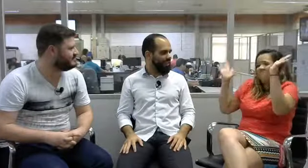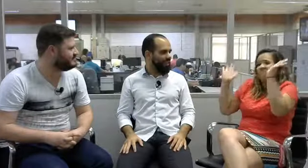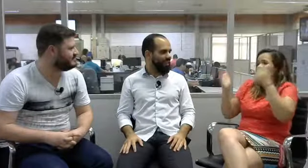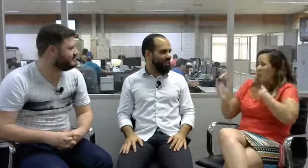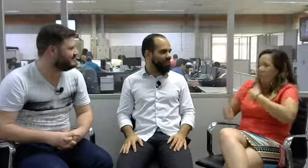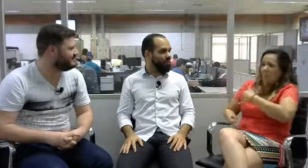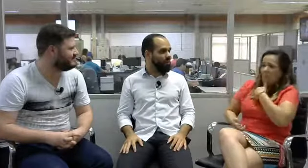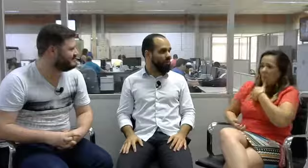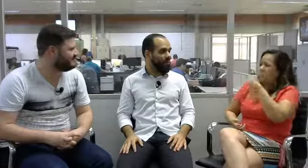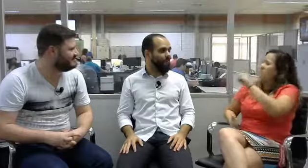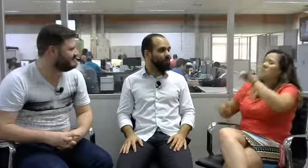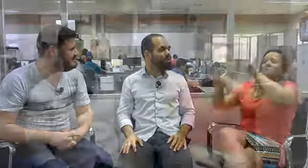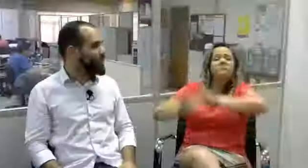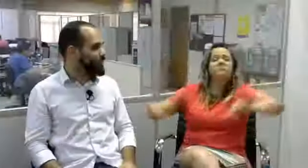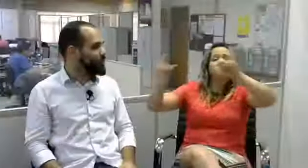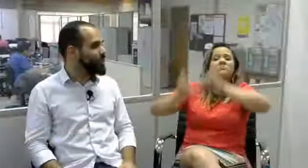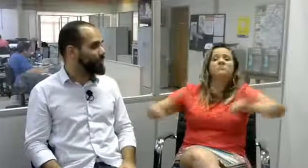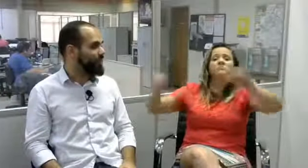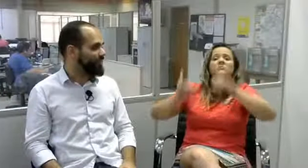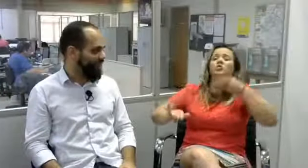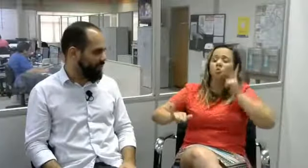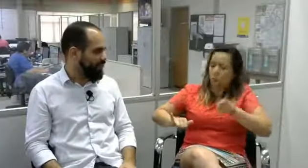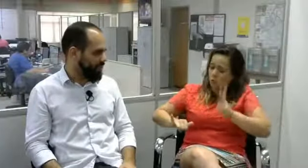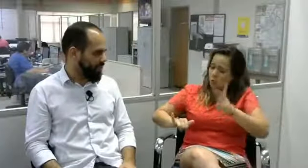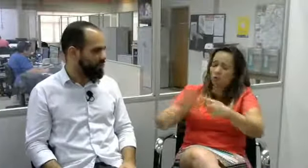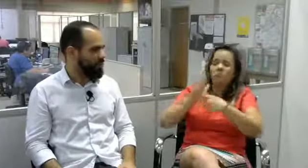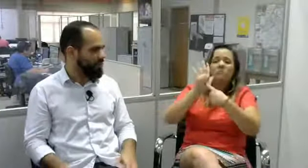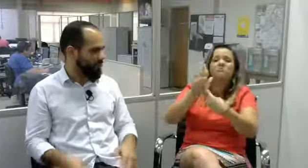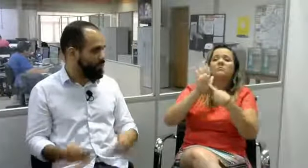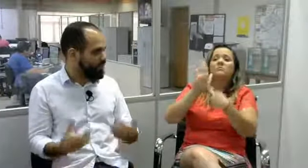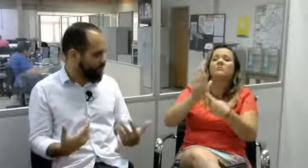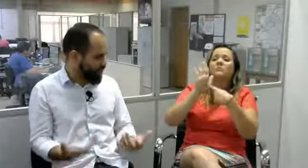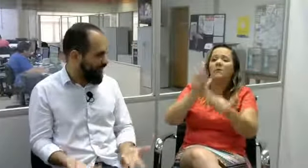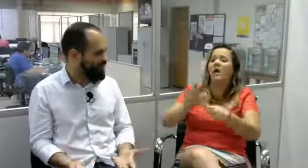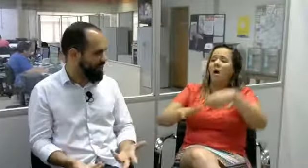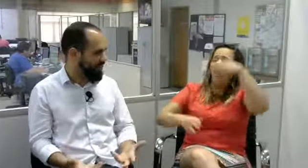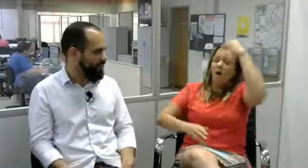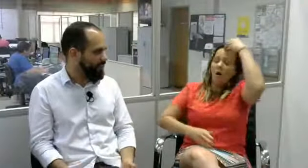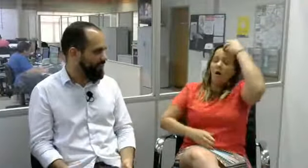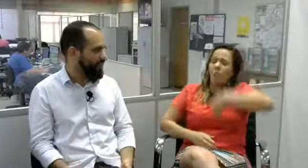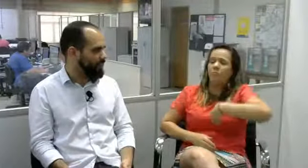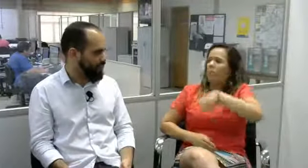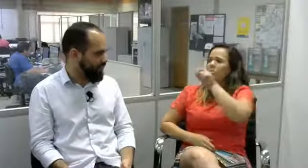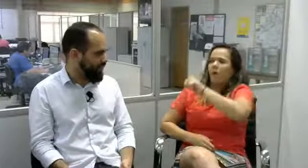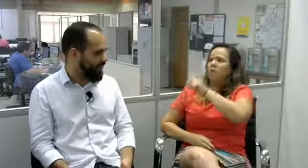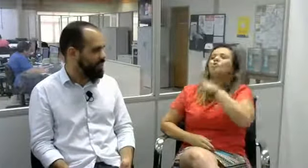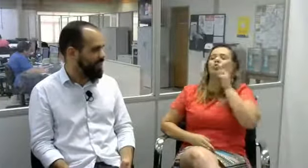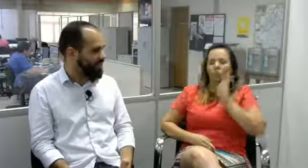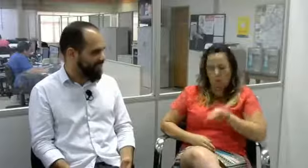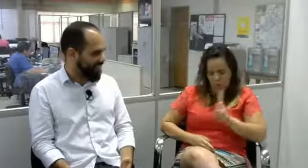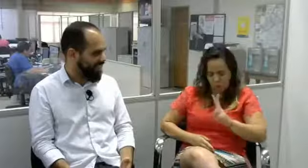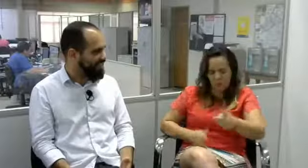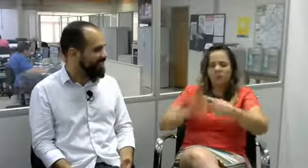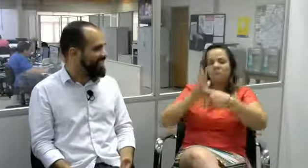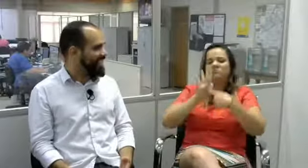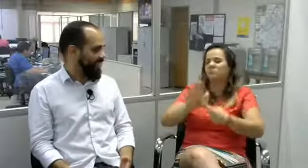eu quero muito que as pessoas percebam isso. Eu vou continuar fazendo o meu trabalho de divulgação da língua de sinais. Não